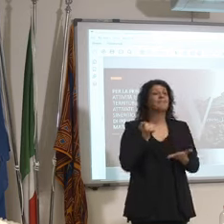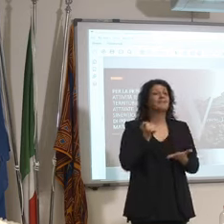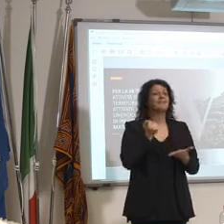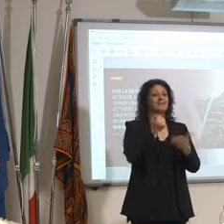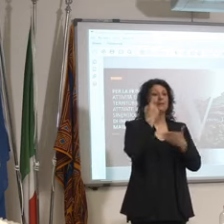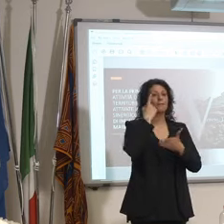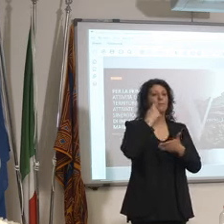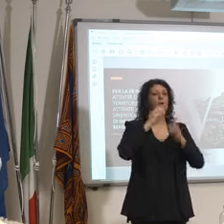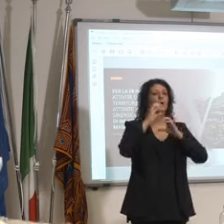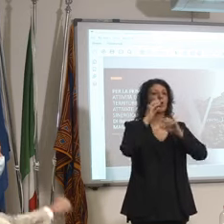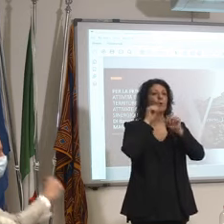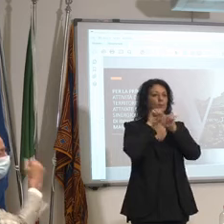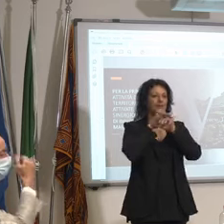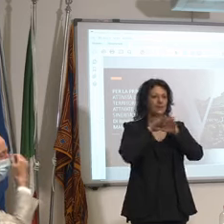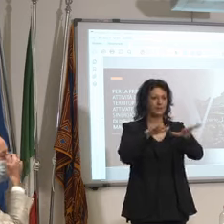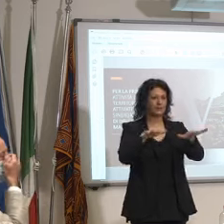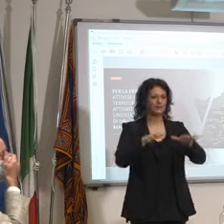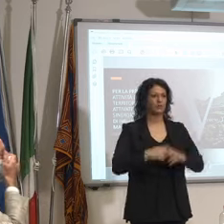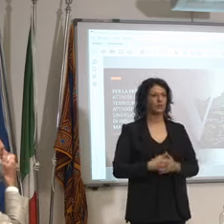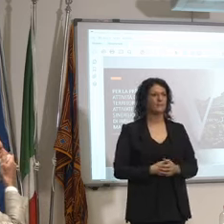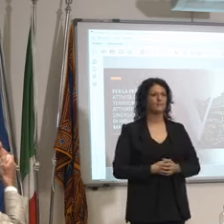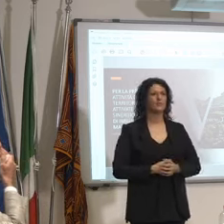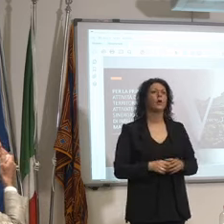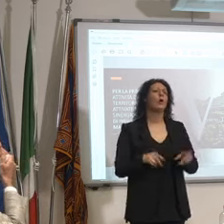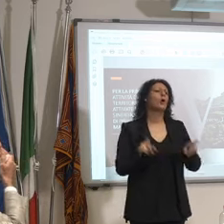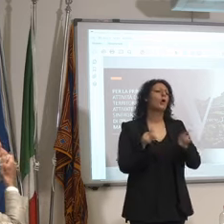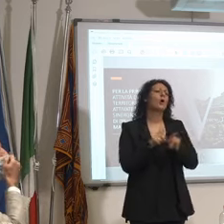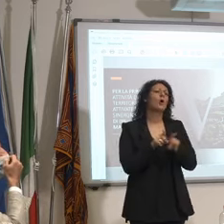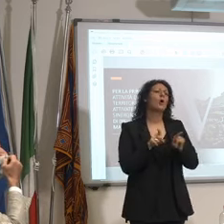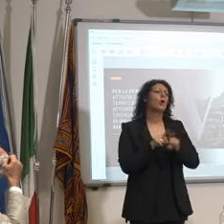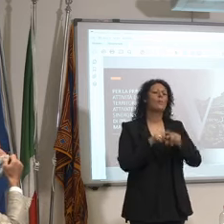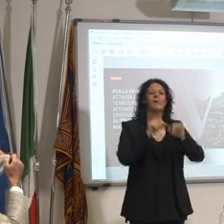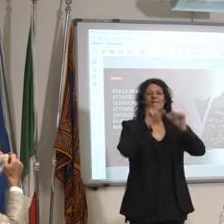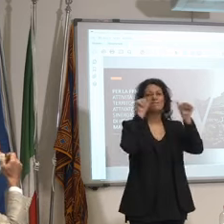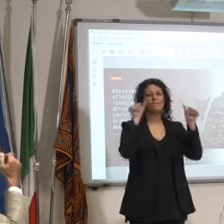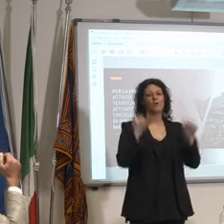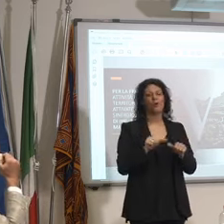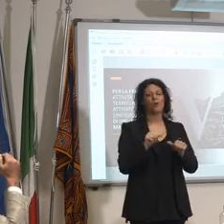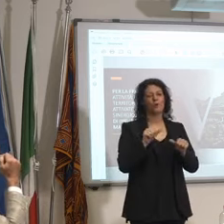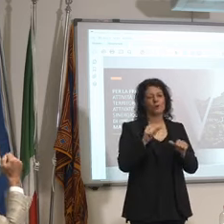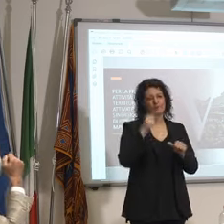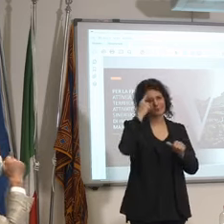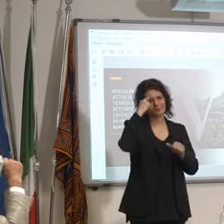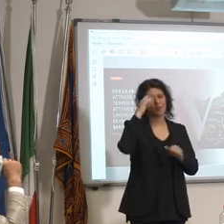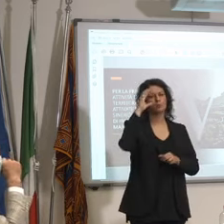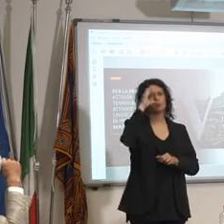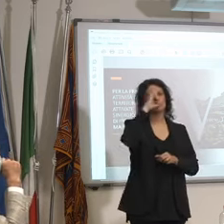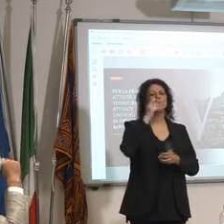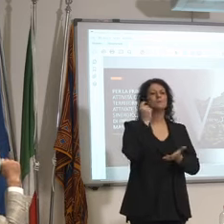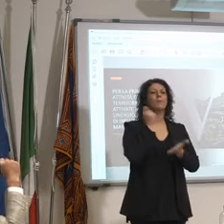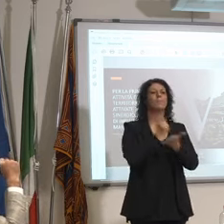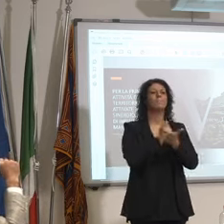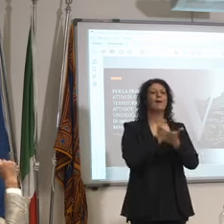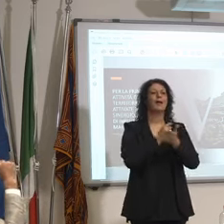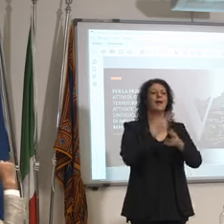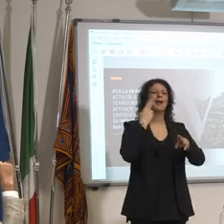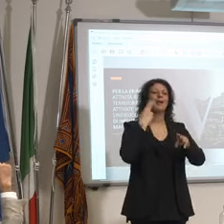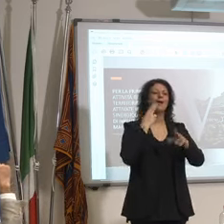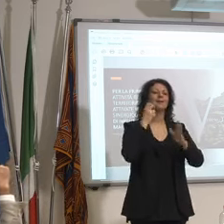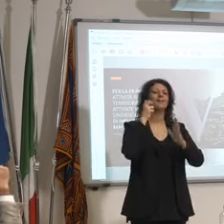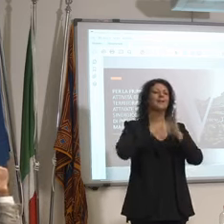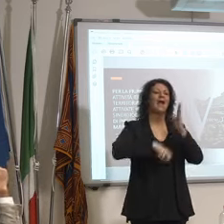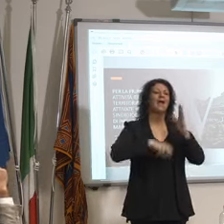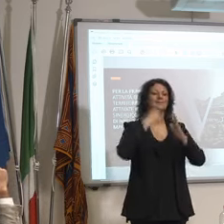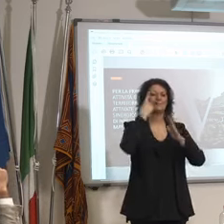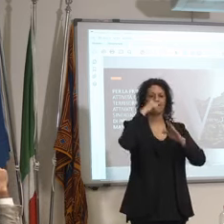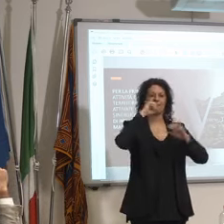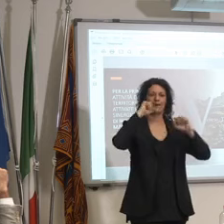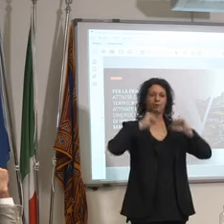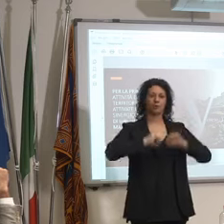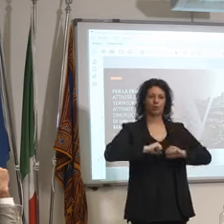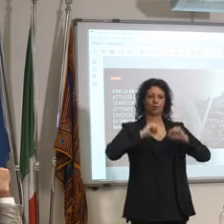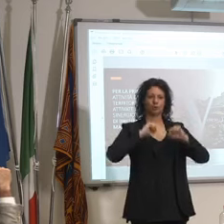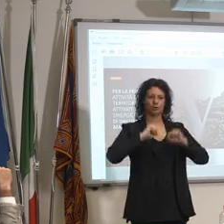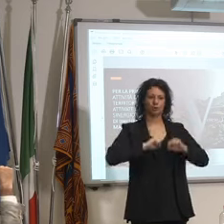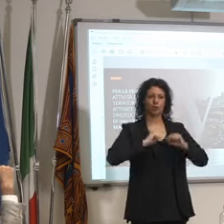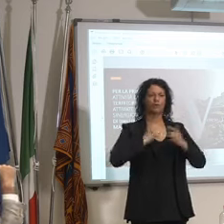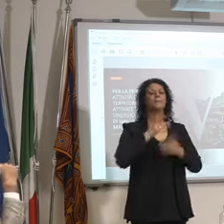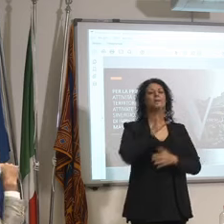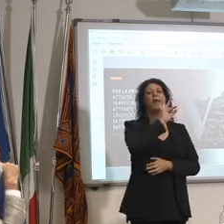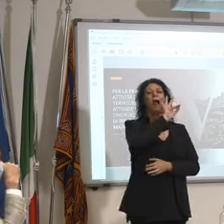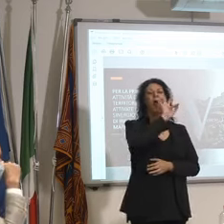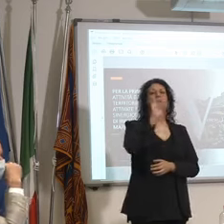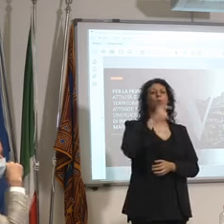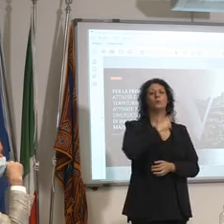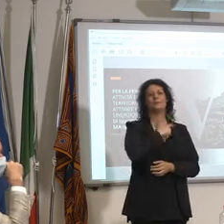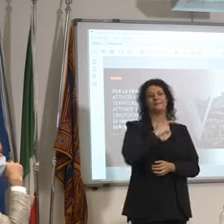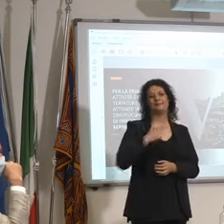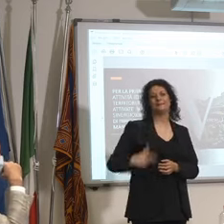con la tassa di soggiorno i sindaci qualcuno la fa qualcuno anche no usa la tassa di soggiorno per fare altre cose qualcuno la fa e lo dico